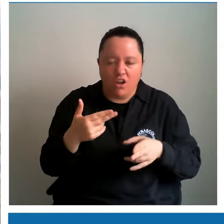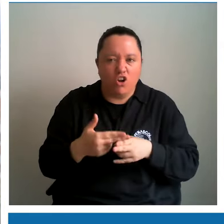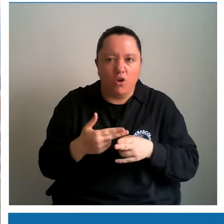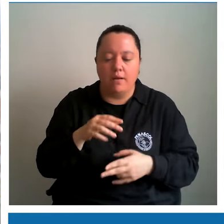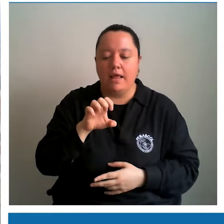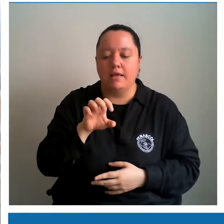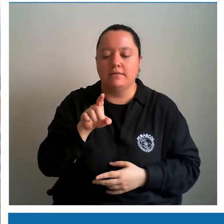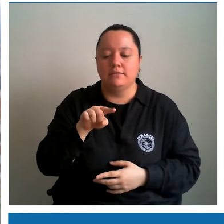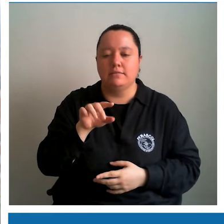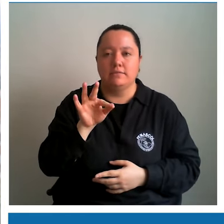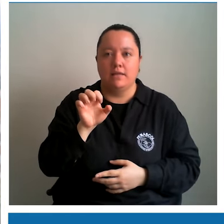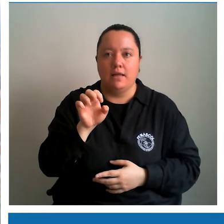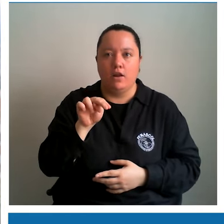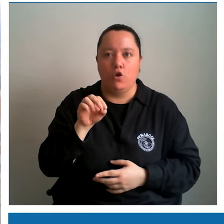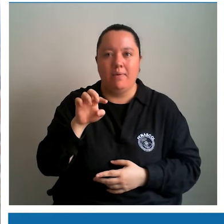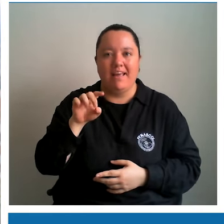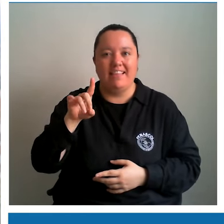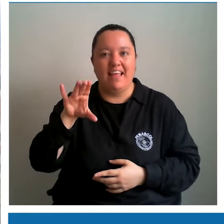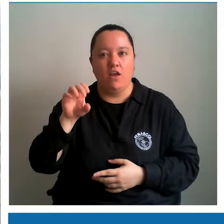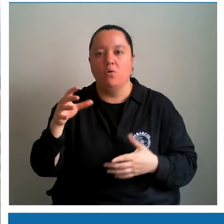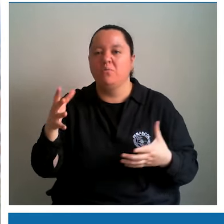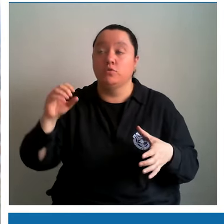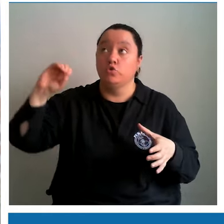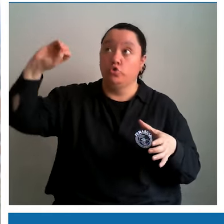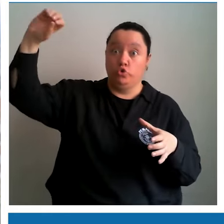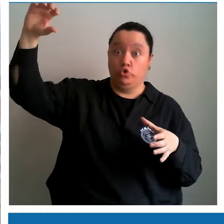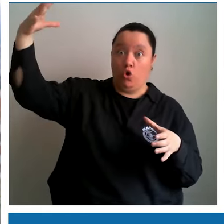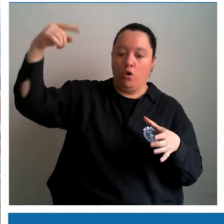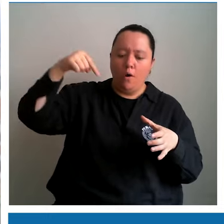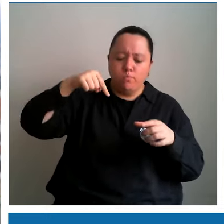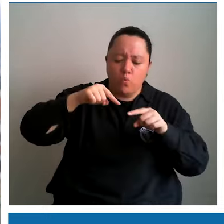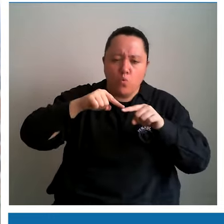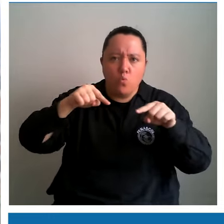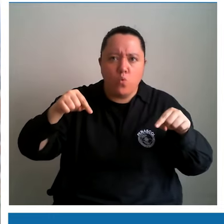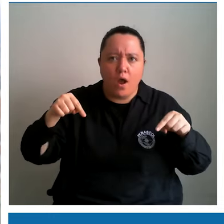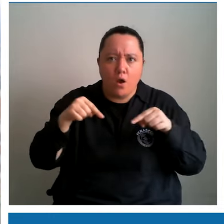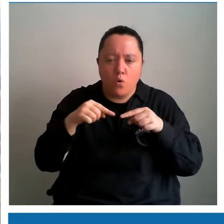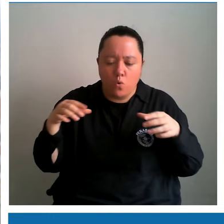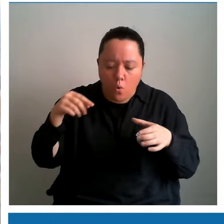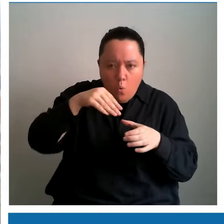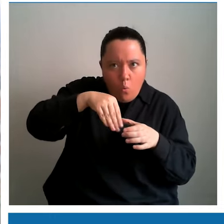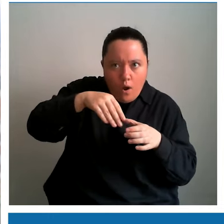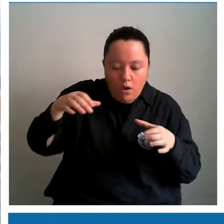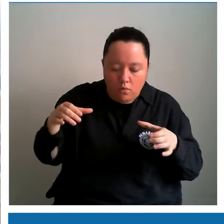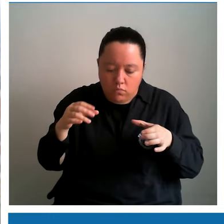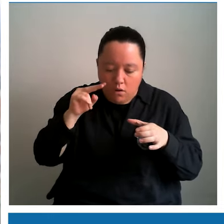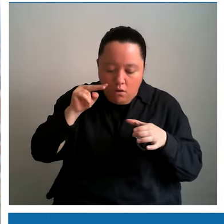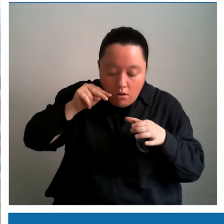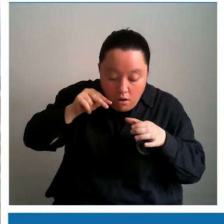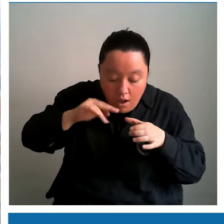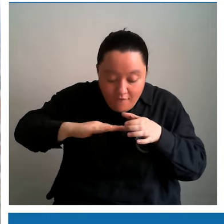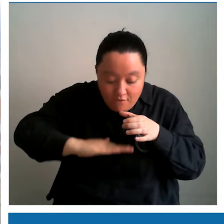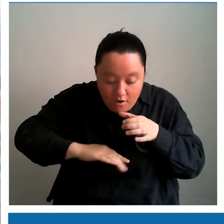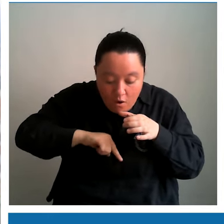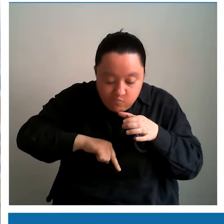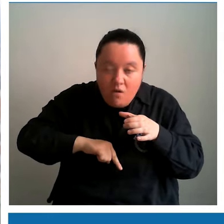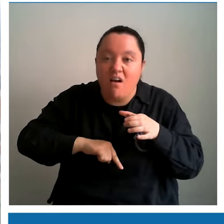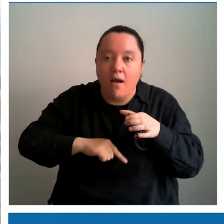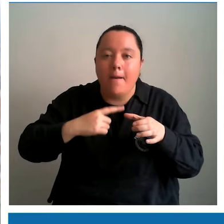proyector estenopeico por el cual se permite el paso de la luz solar a través de un orificio que tenemos en esta parte y lo vamos a